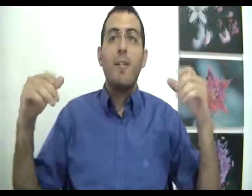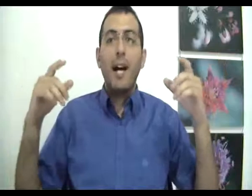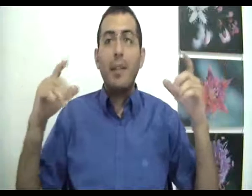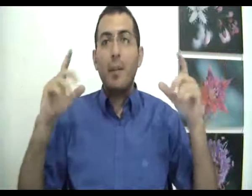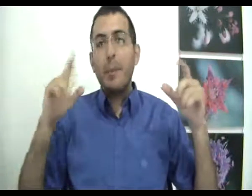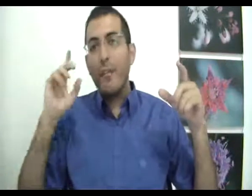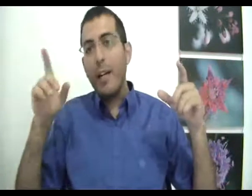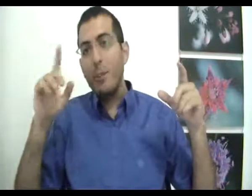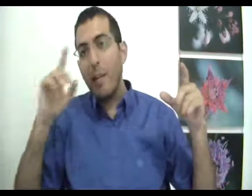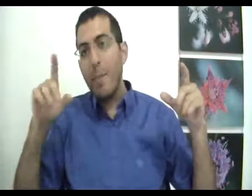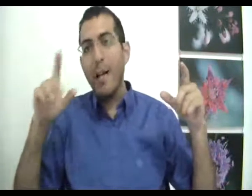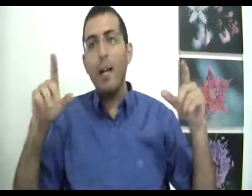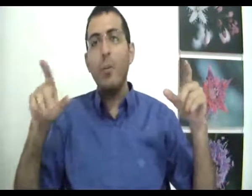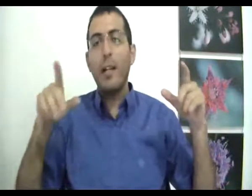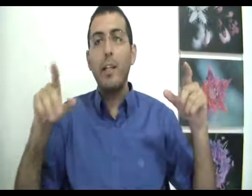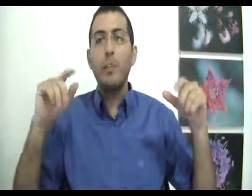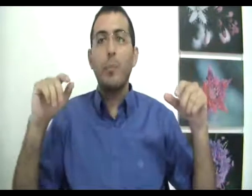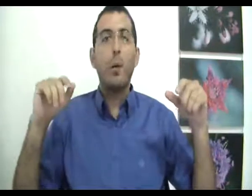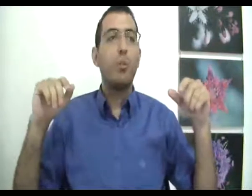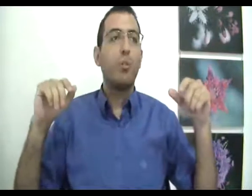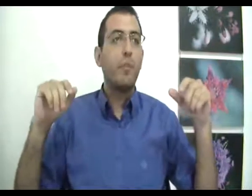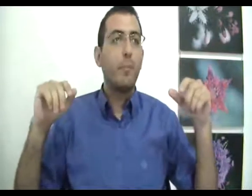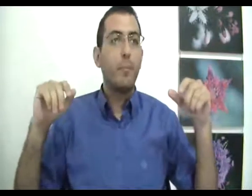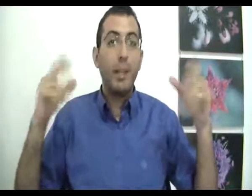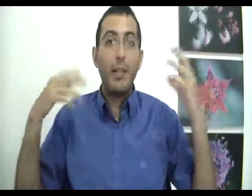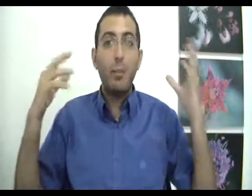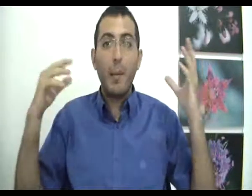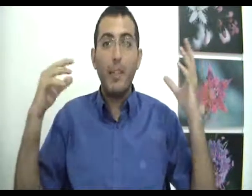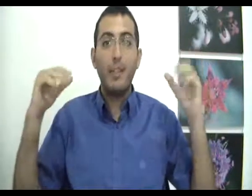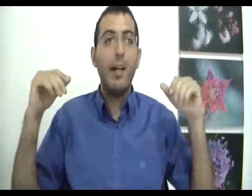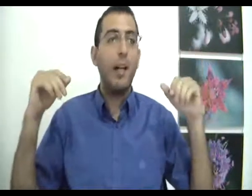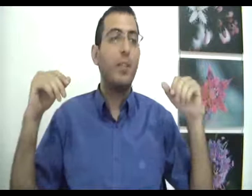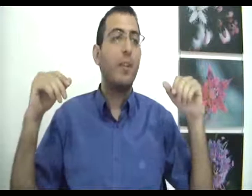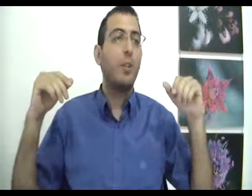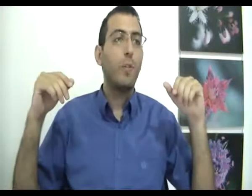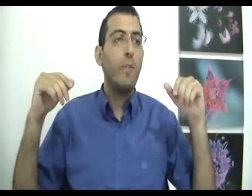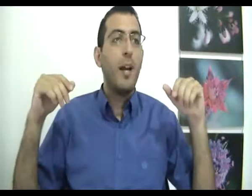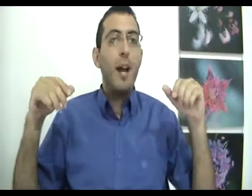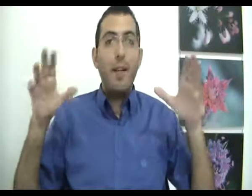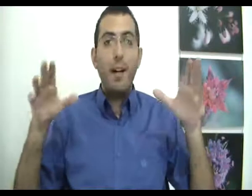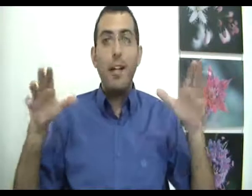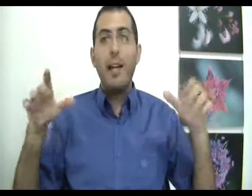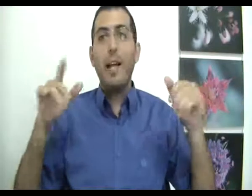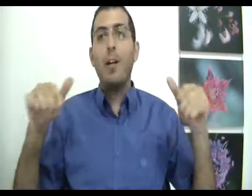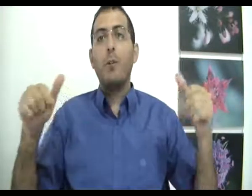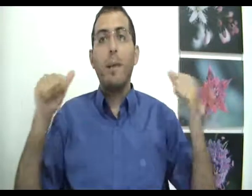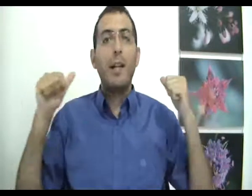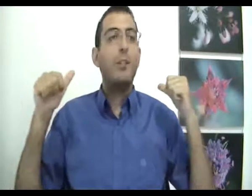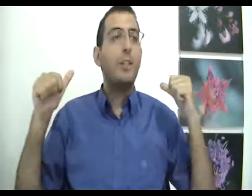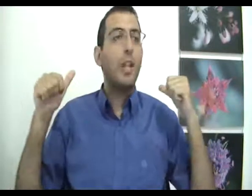והאדם תמיד נפחד שאולי מחר הוא ירגיש פחות טוב, בגלל שהוא יאבד את החשיבה שלו. אבל כרגע אנחנו מדברים על הנושא של